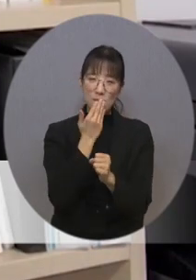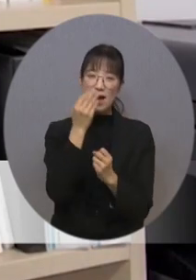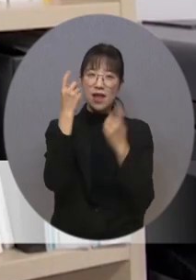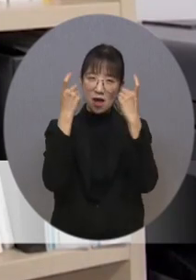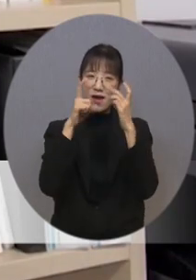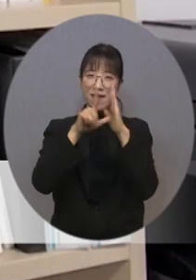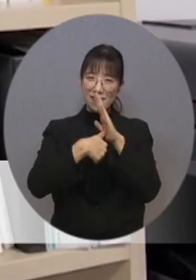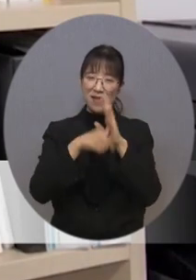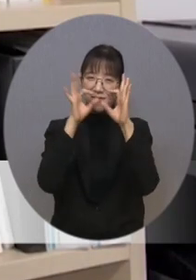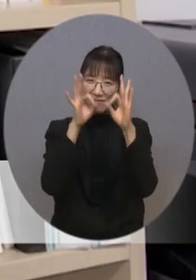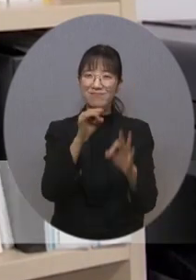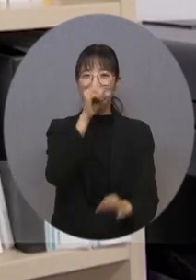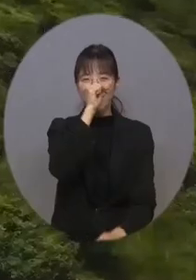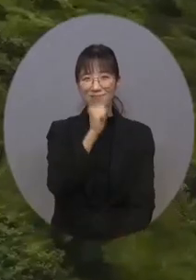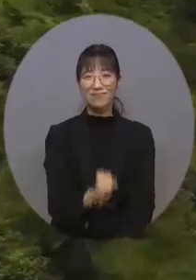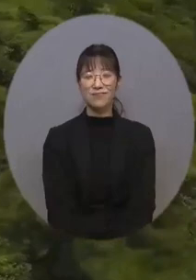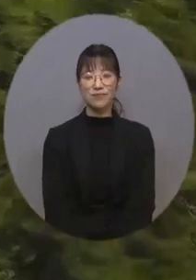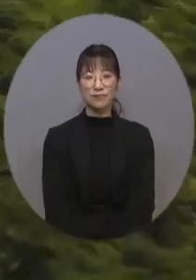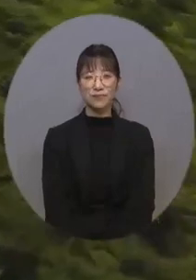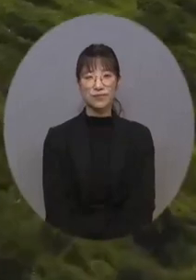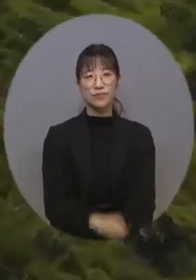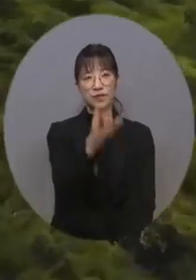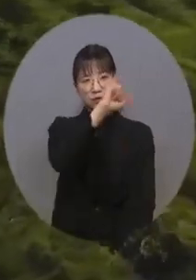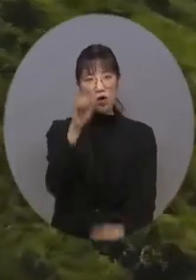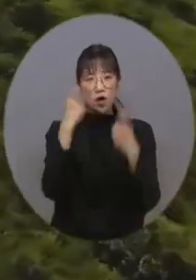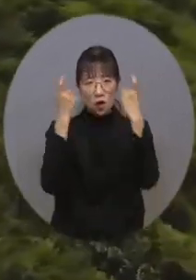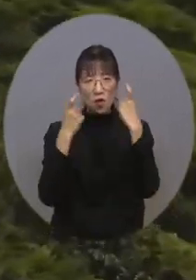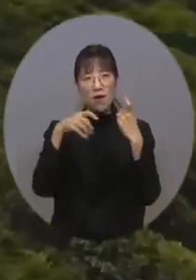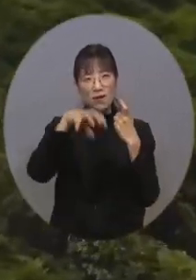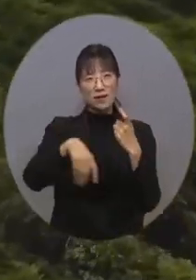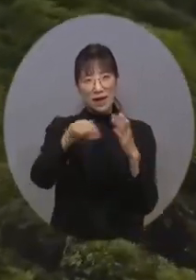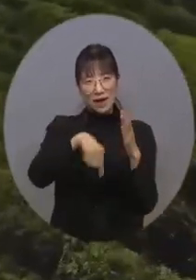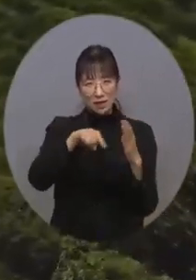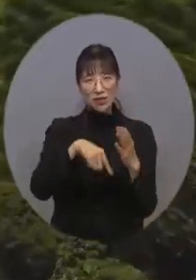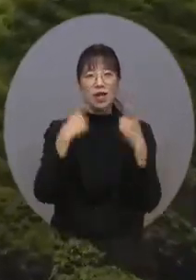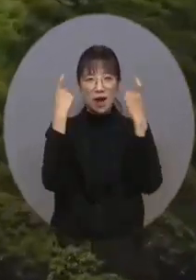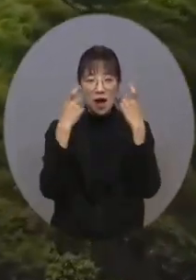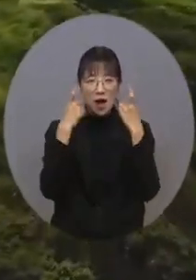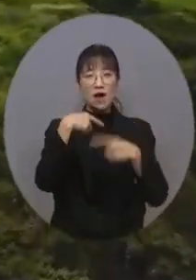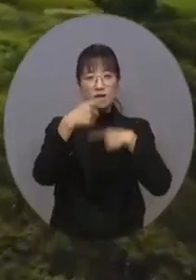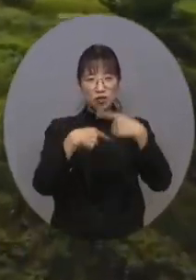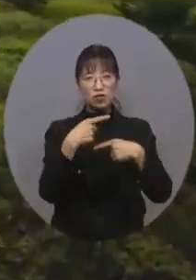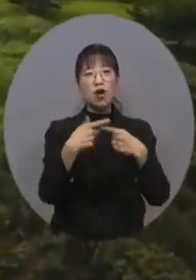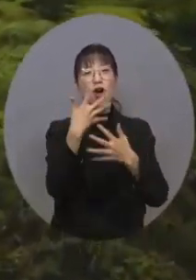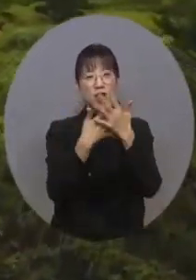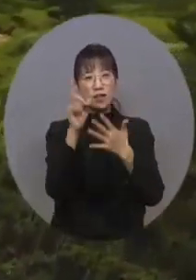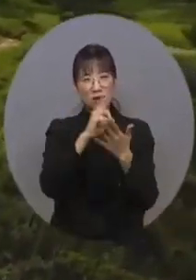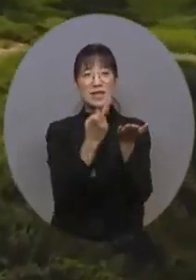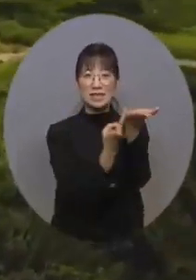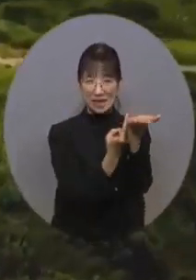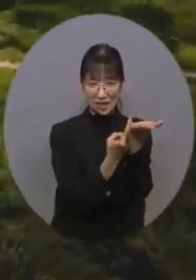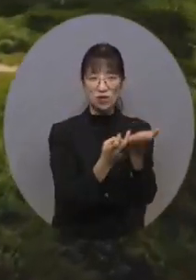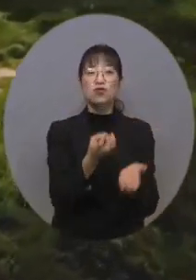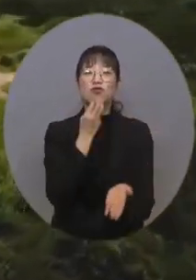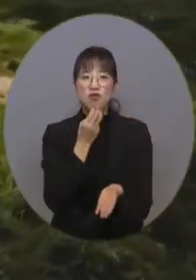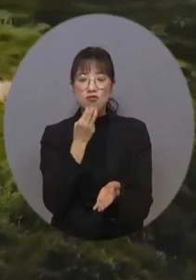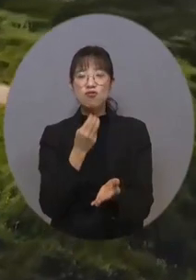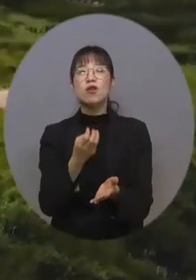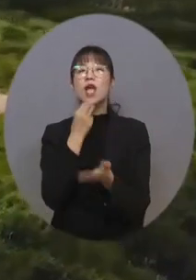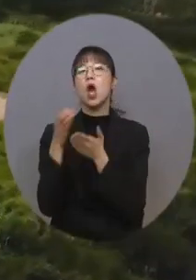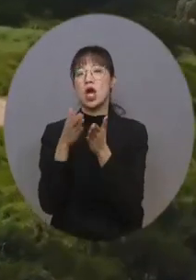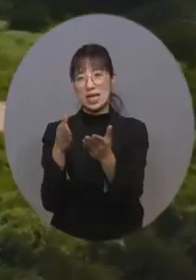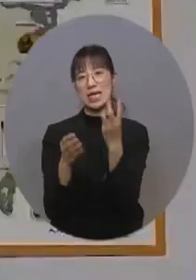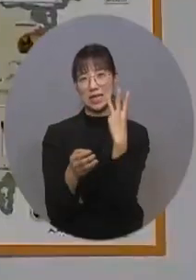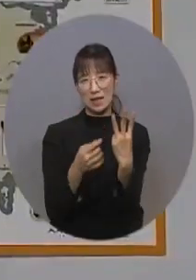있었으면 좋겠습니다. 전국 관광지 가운데 관광수어 영상을 제공하는 곳은 제주도, 서울시, 경기도